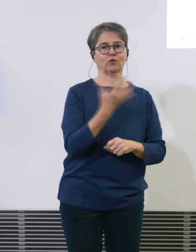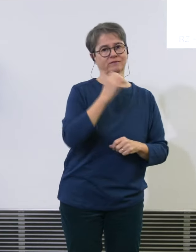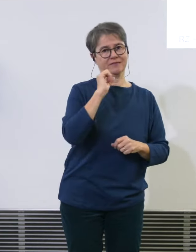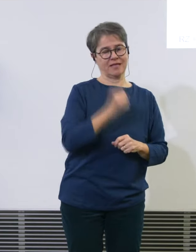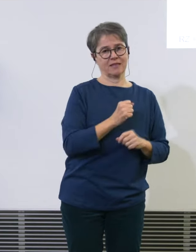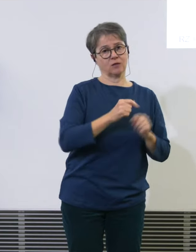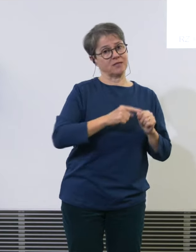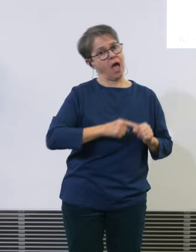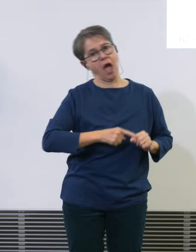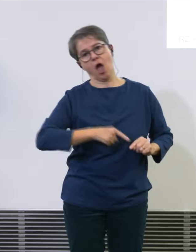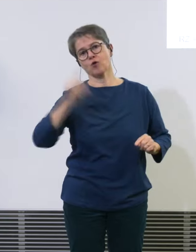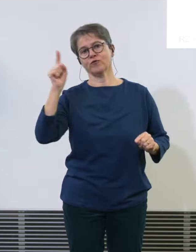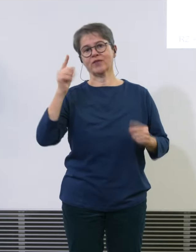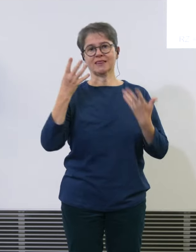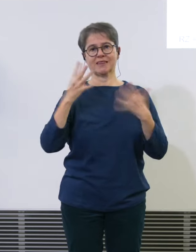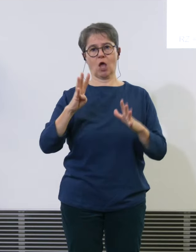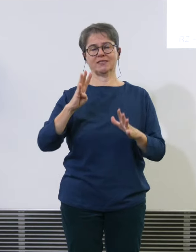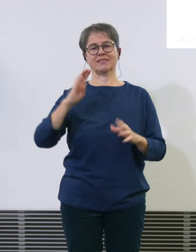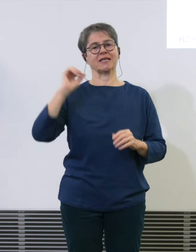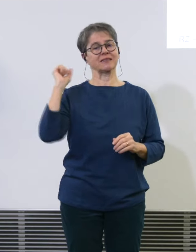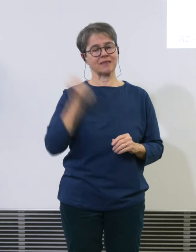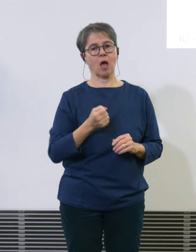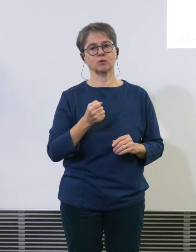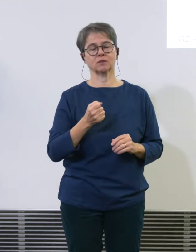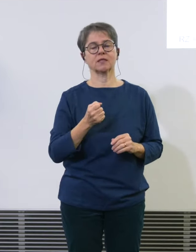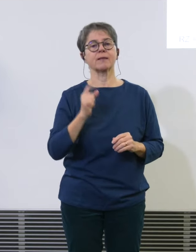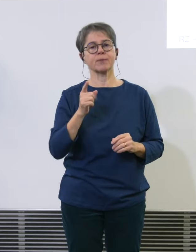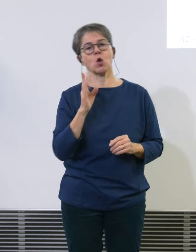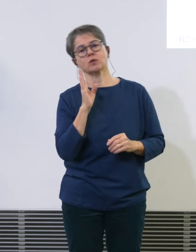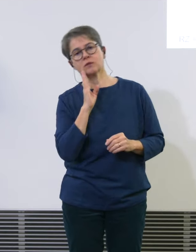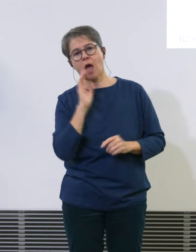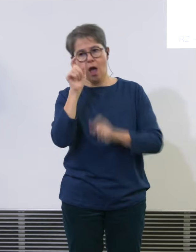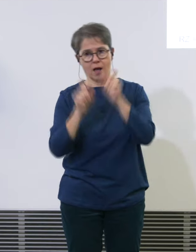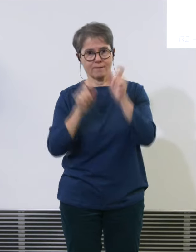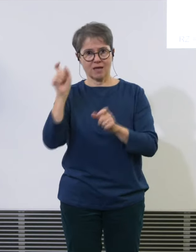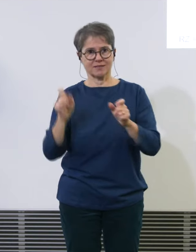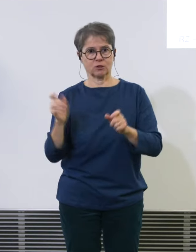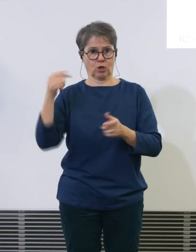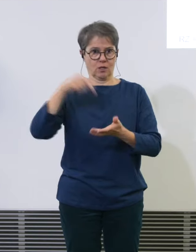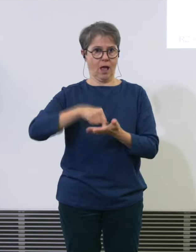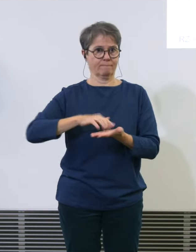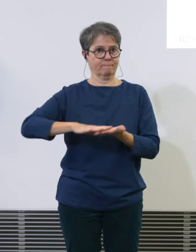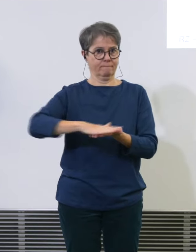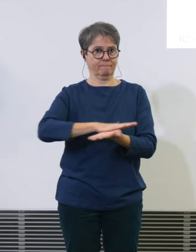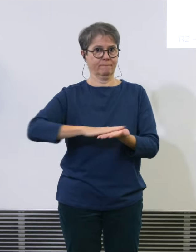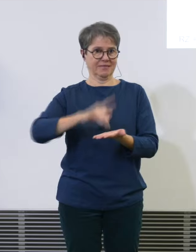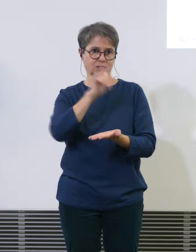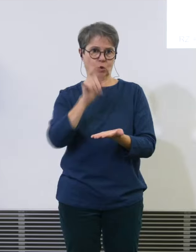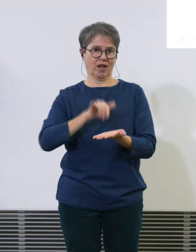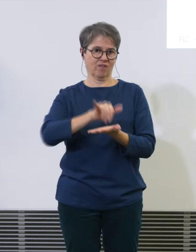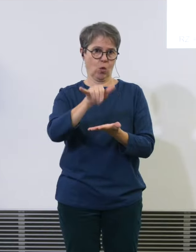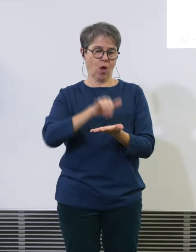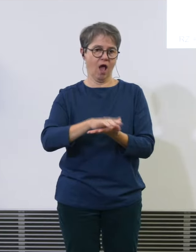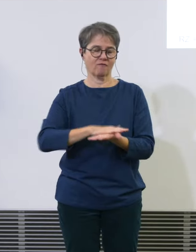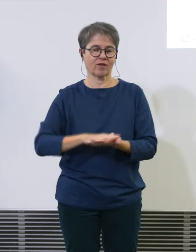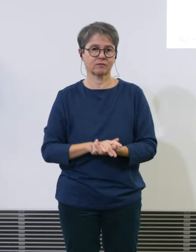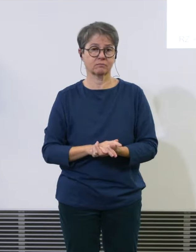90'000 Passagiere am Flughafen gehabt. Dazu haben wir auch, zu diesem rasanten Anstieg, wir auch